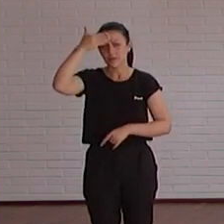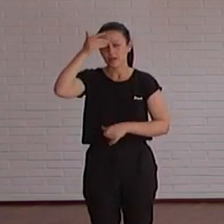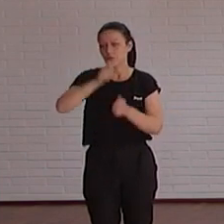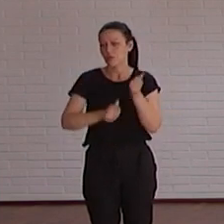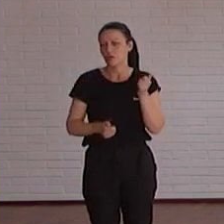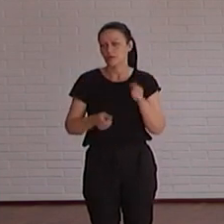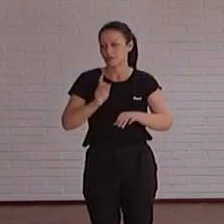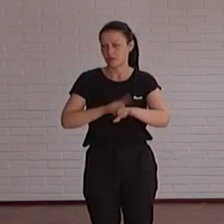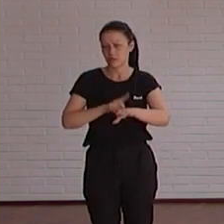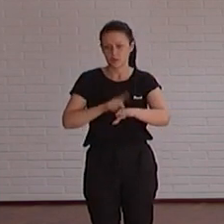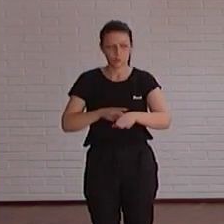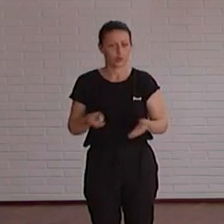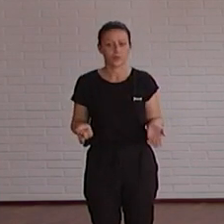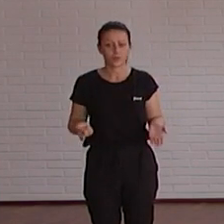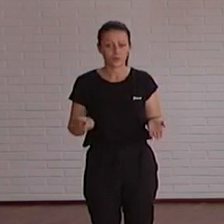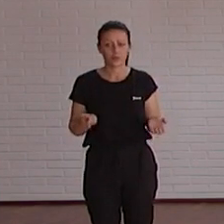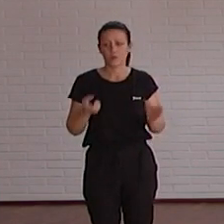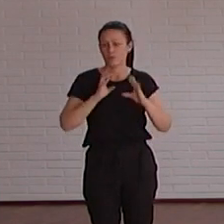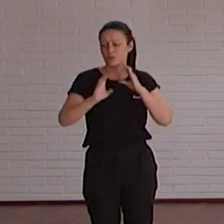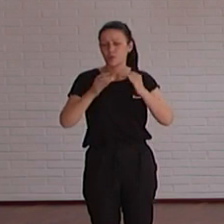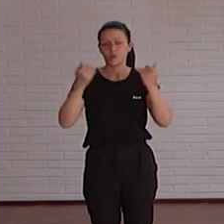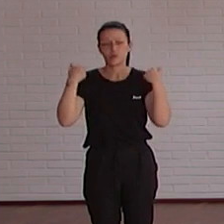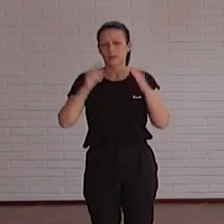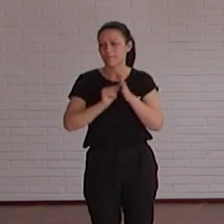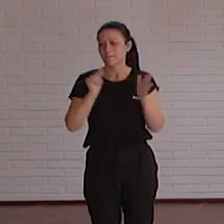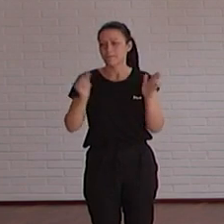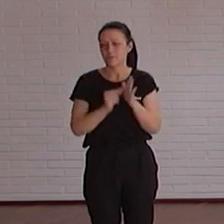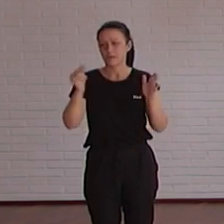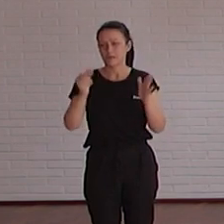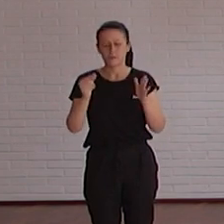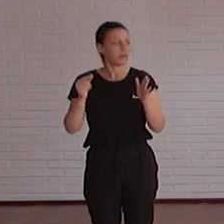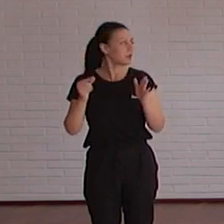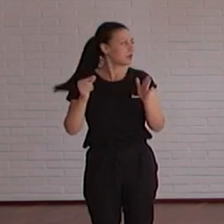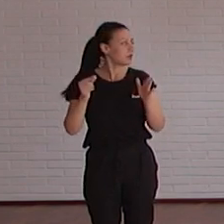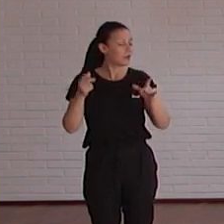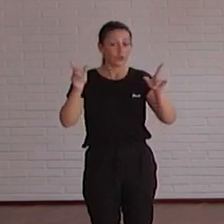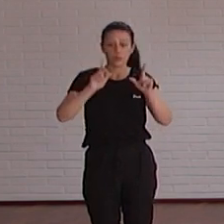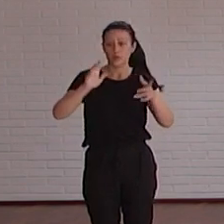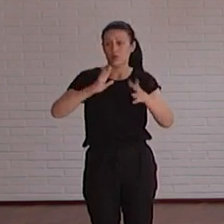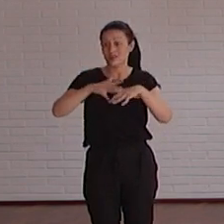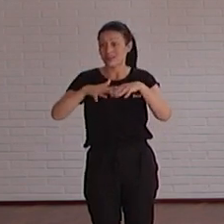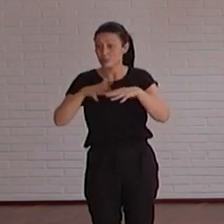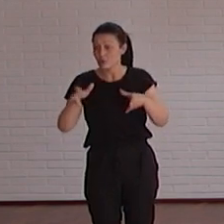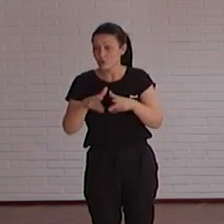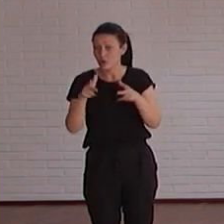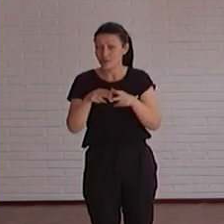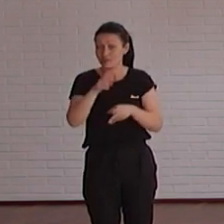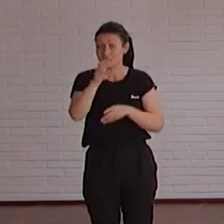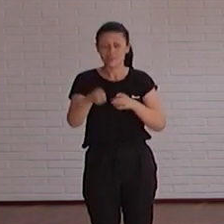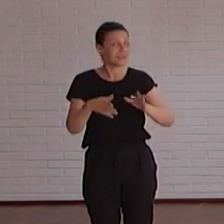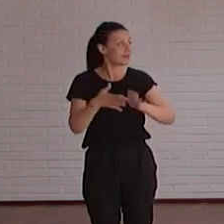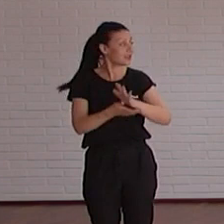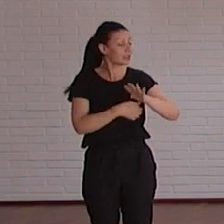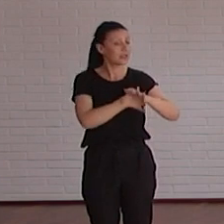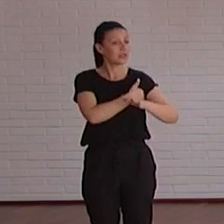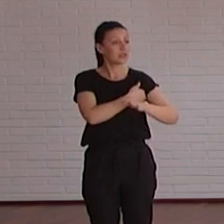es el tiempo es la premura o sea la comunicación tiene que ser muy inmediata y los medios sobre todo en las redes sociales nos imprimen a